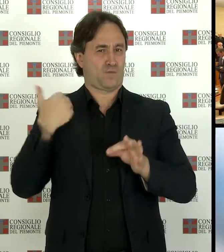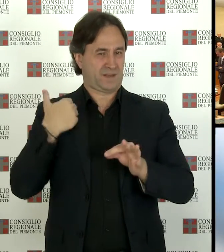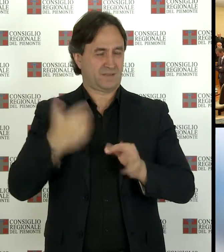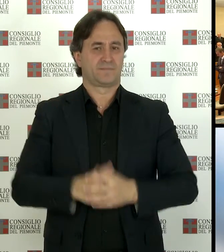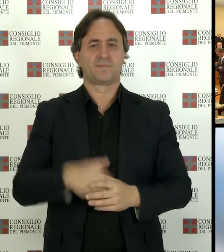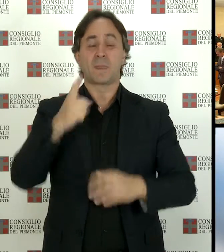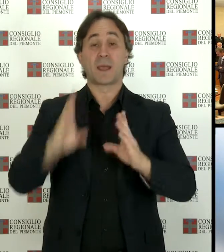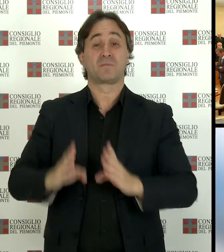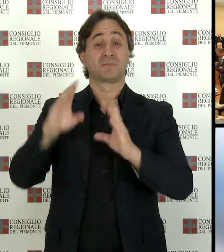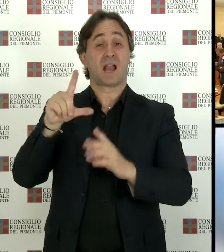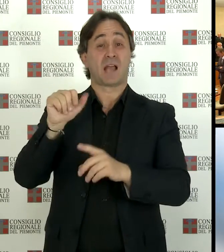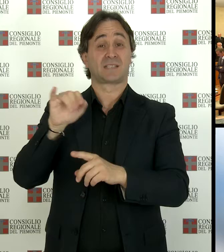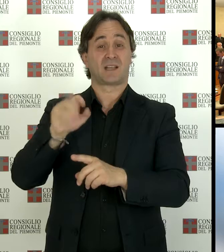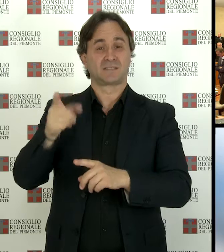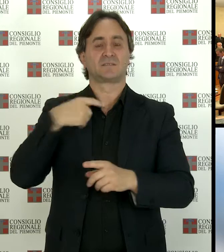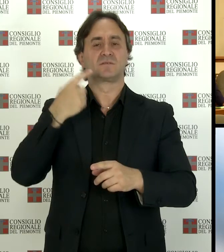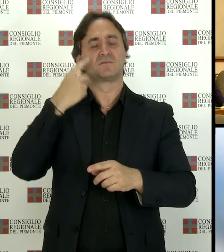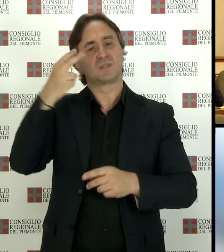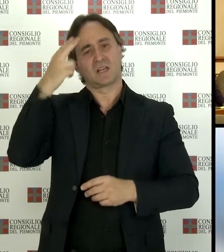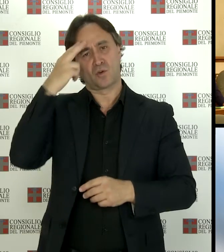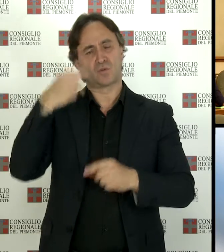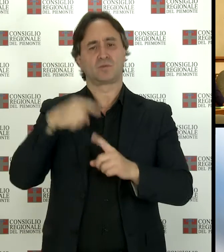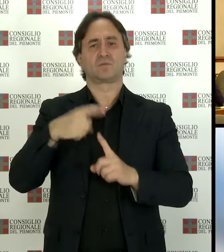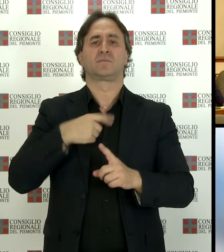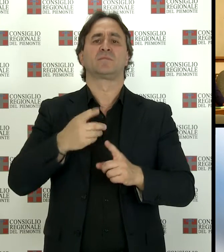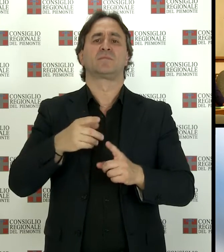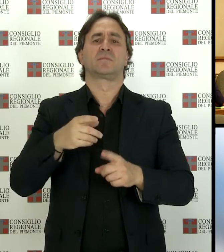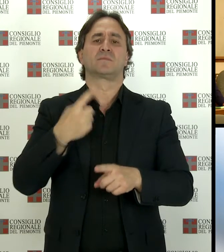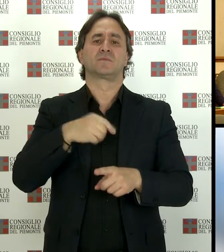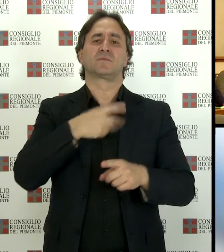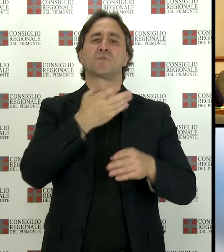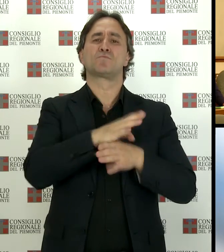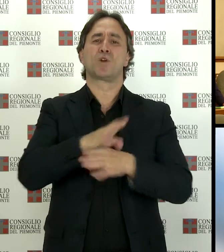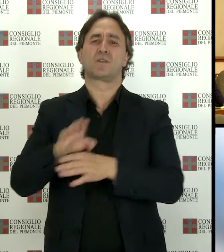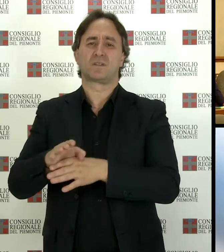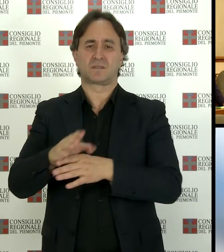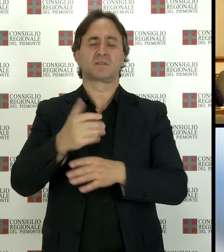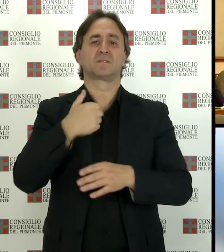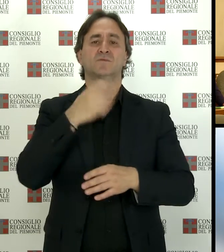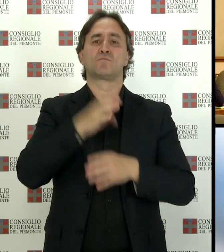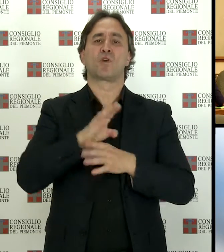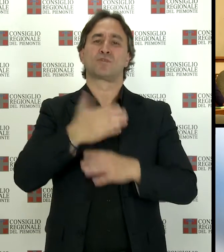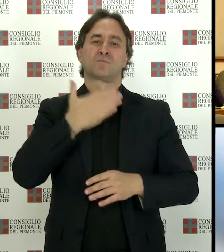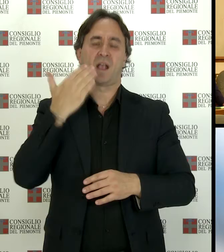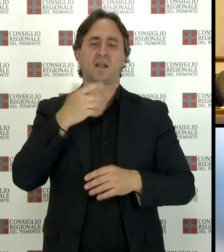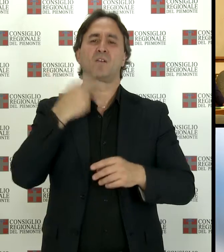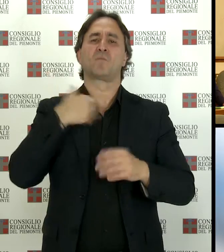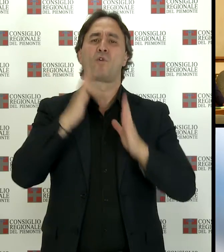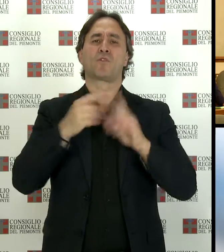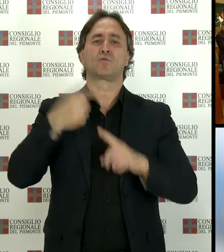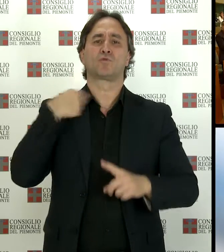ha commemorato chi ha perso la vita in Piemonte, dove nel 2015 le morti bianche sono diminuite rispetto al 2014.